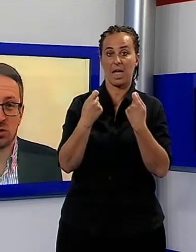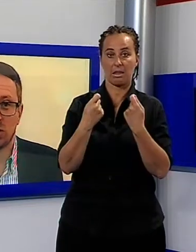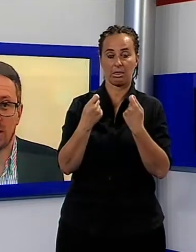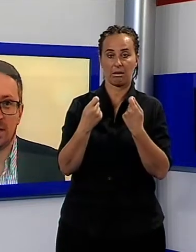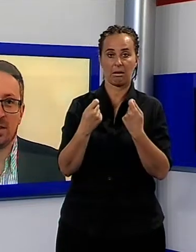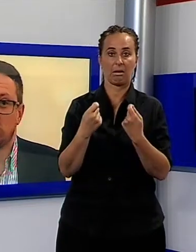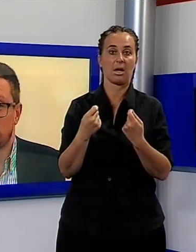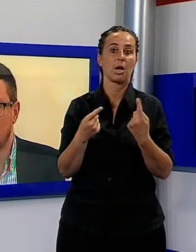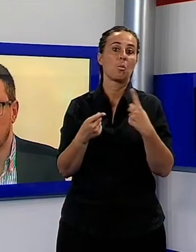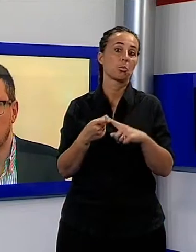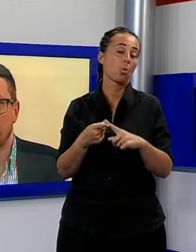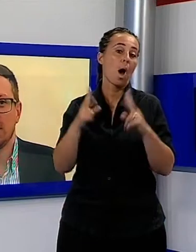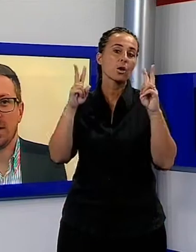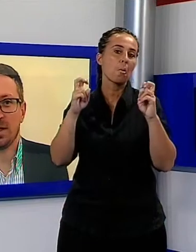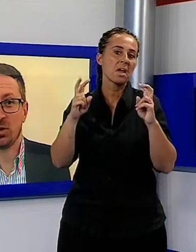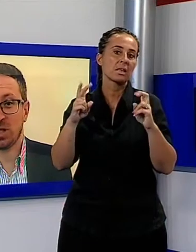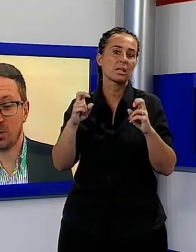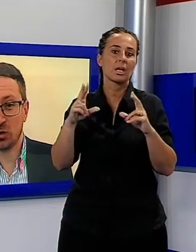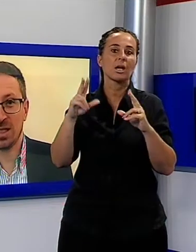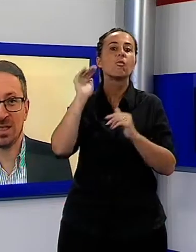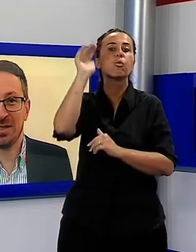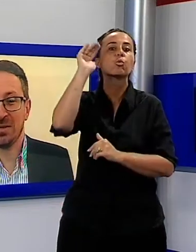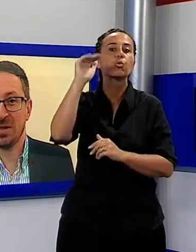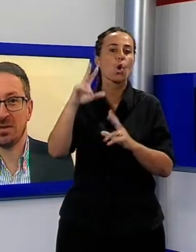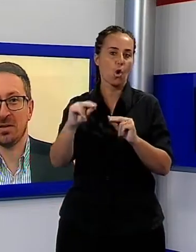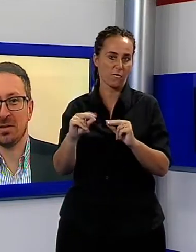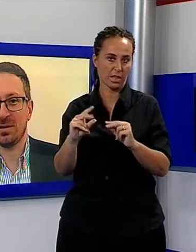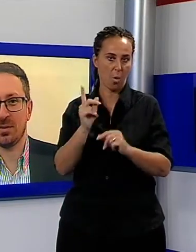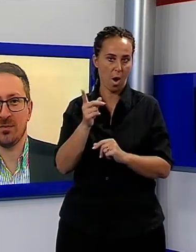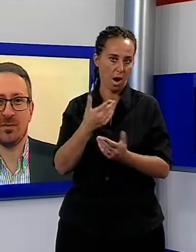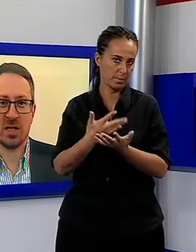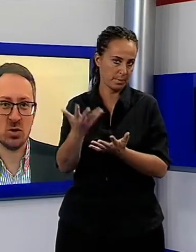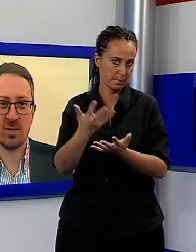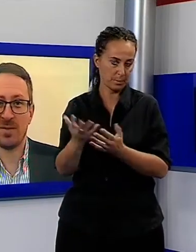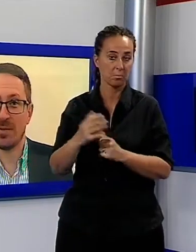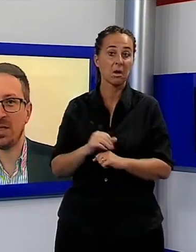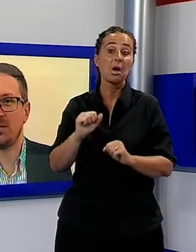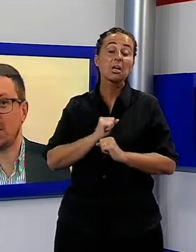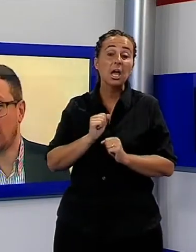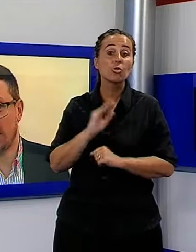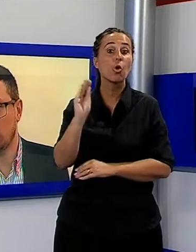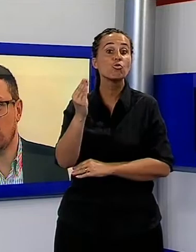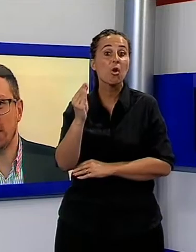società e della società del futuro. Credo che sarà molto interessante per i giovani, i bambini fino anche agli adulti.